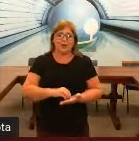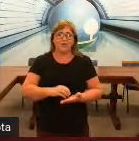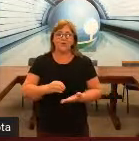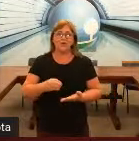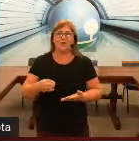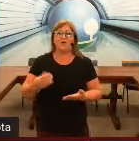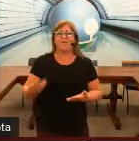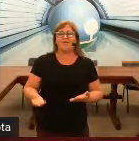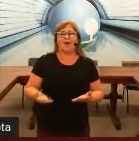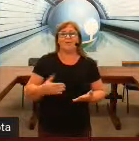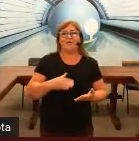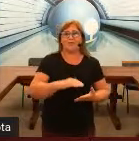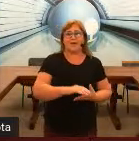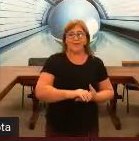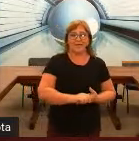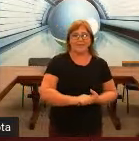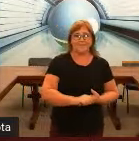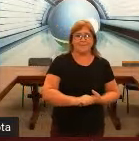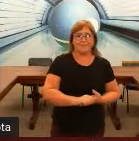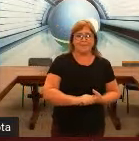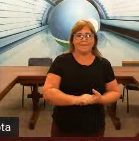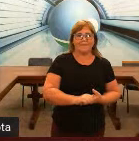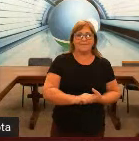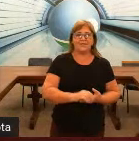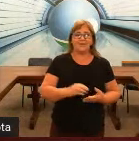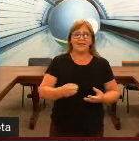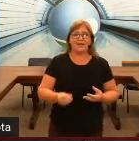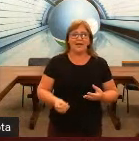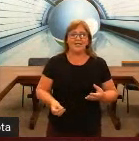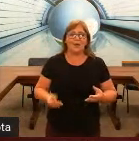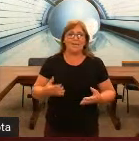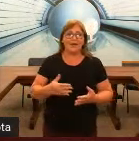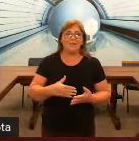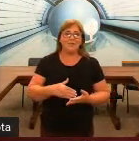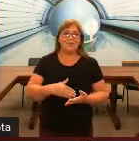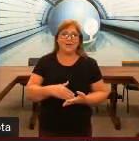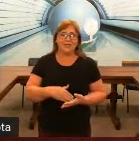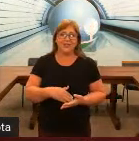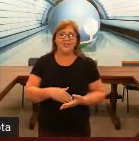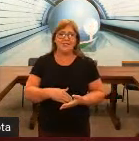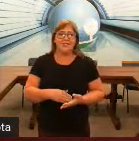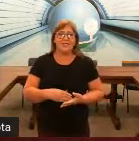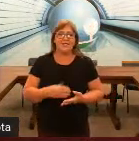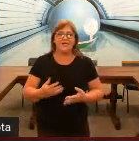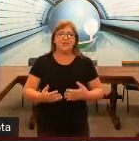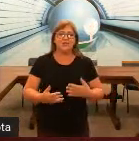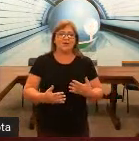O surdo não convive com a língua natural dele. Então, ele tem uma perca muito grande, e isso